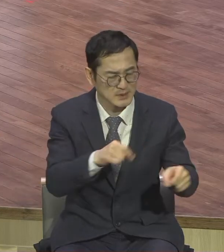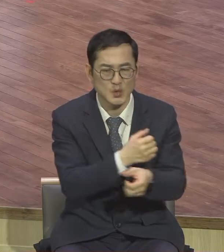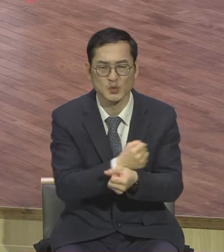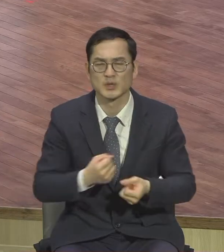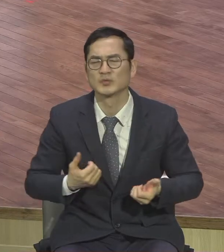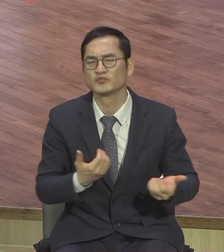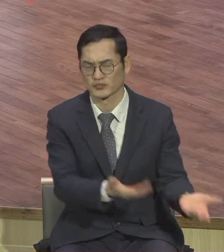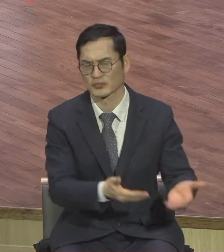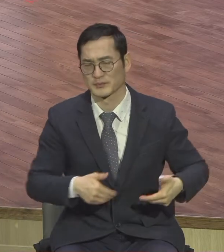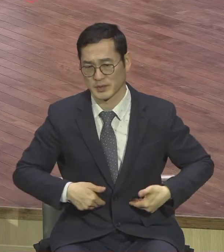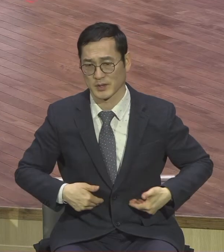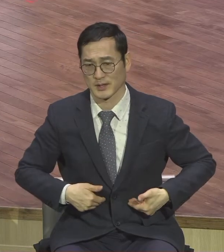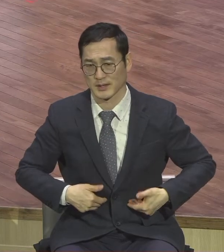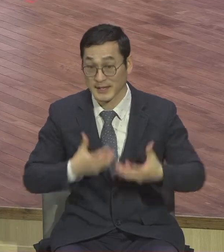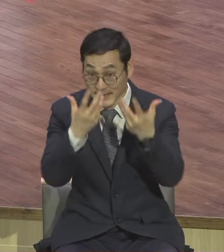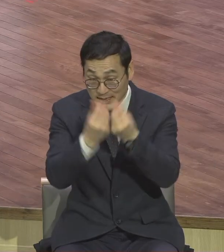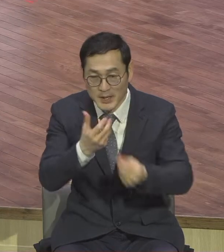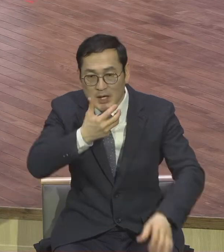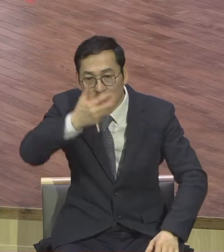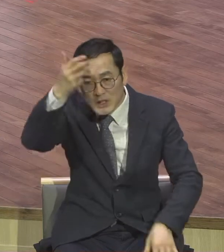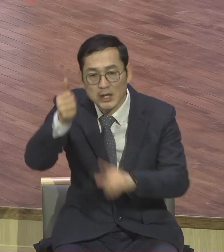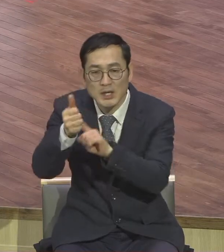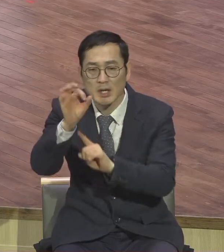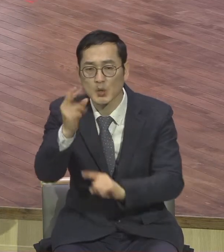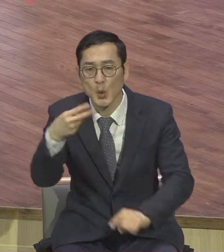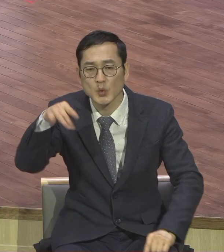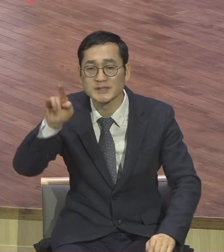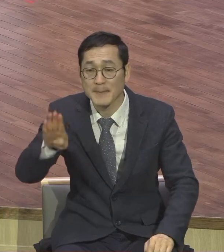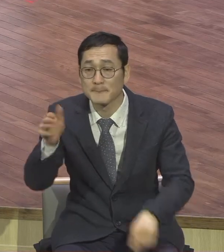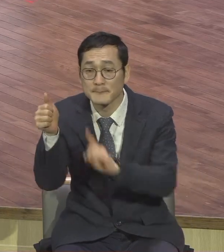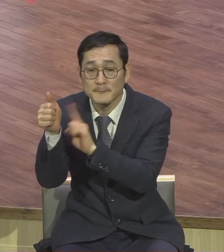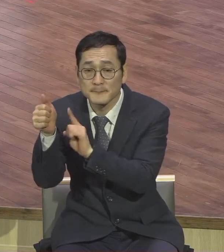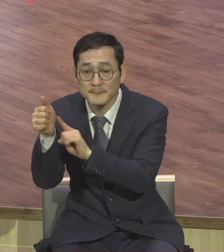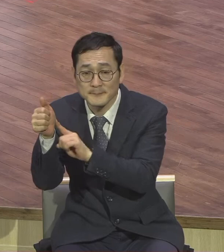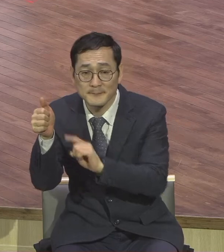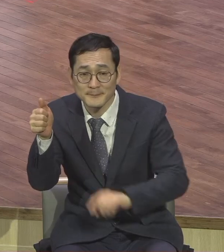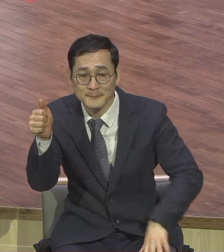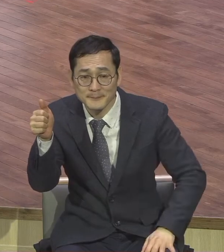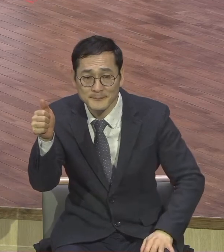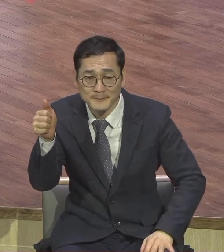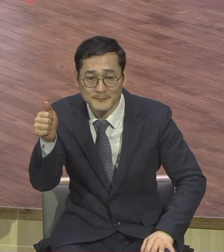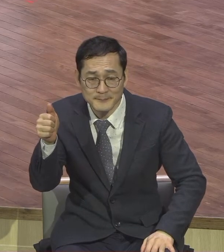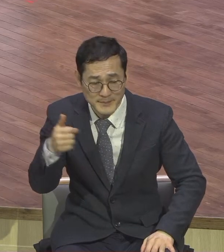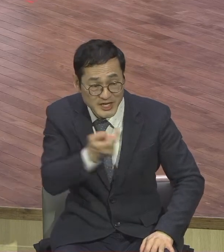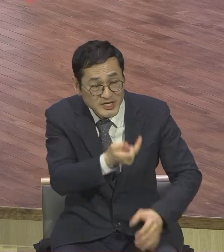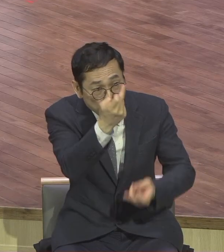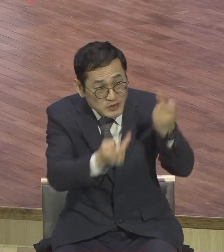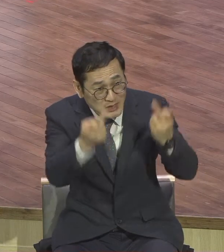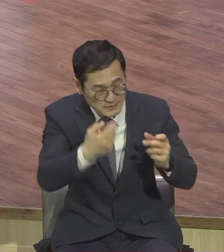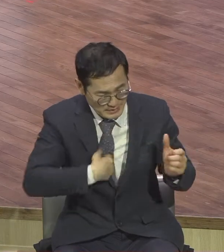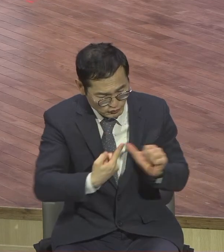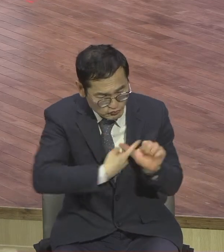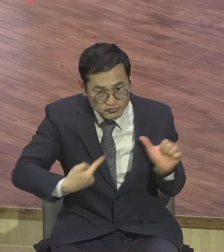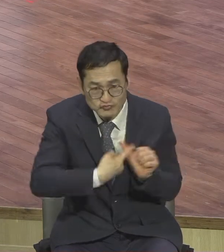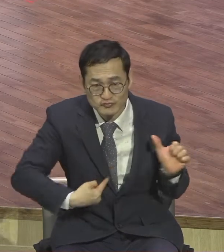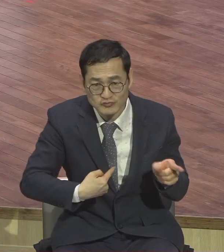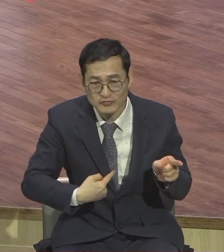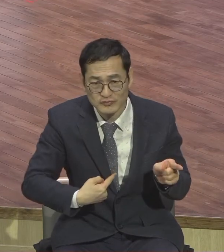자신을 죽이려고 하다가 노예상들에게 팔아먹은 형들 노예로